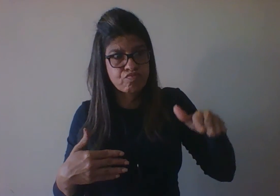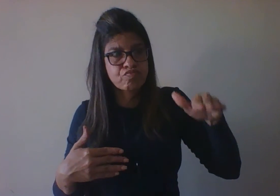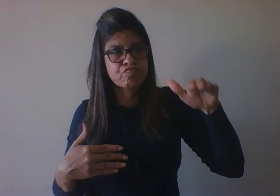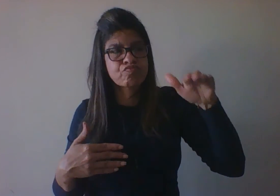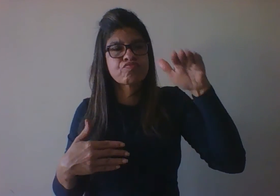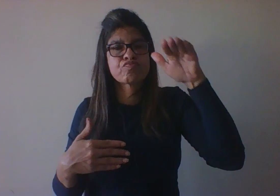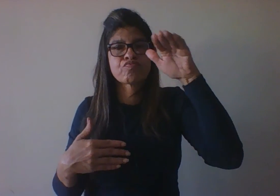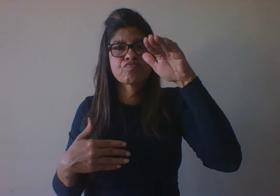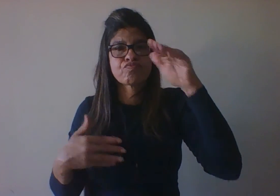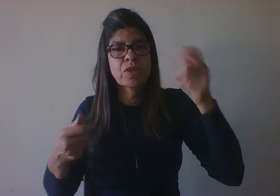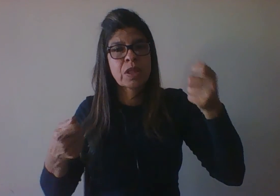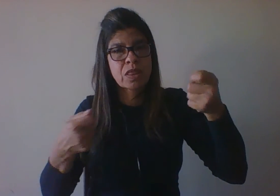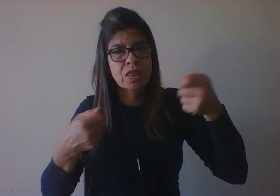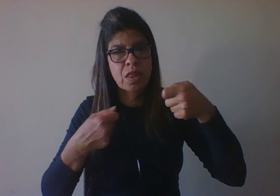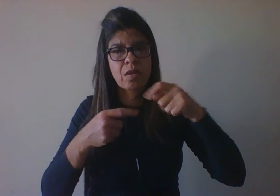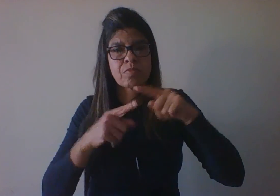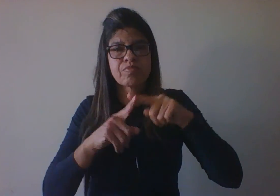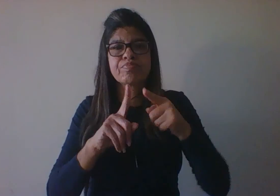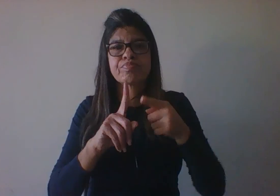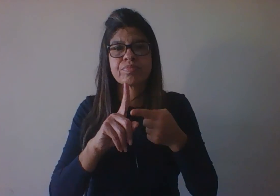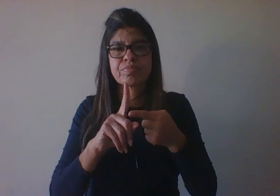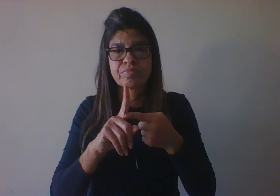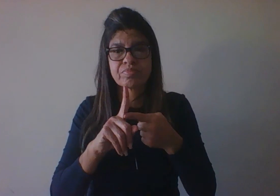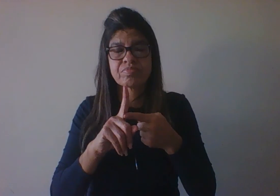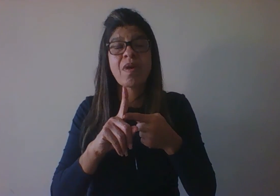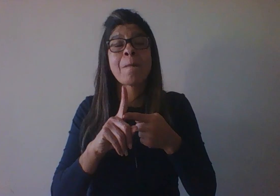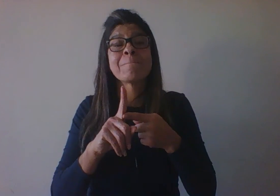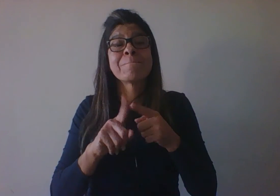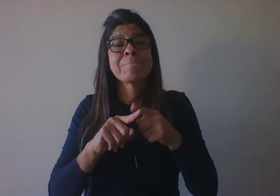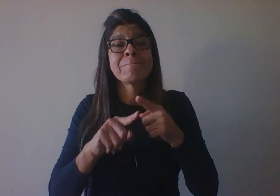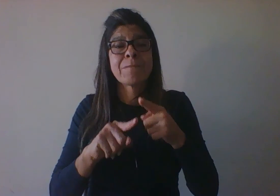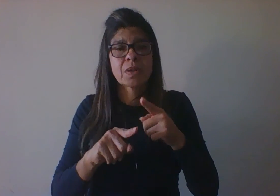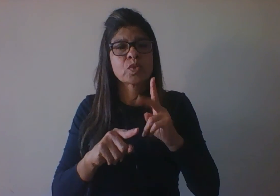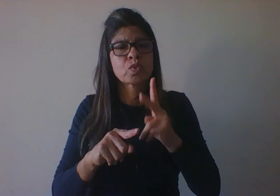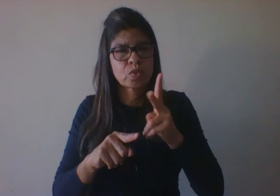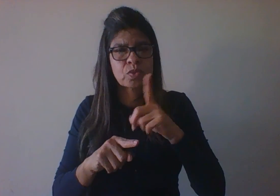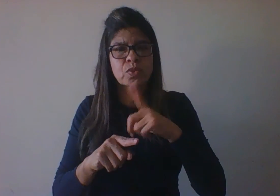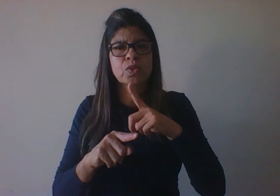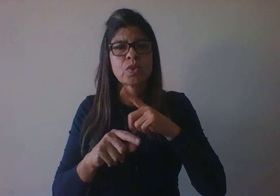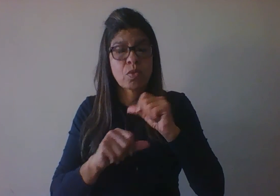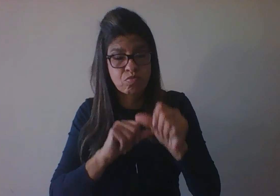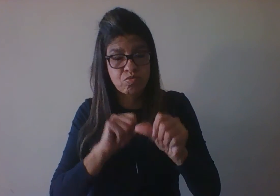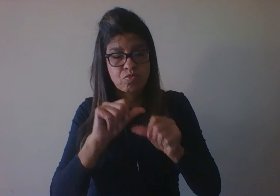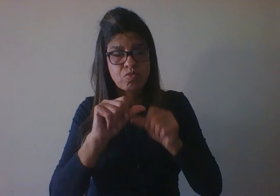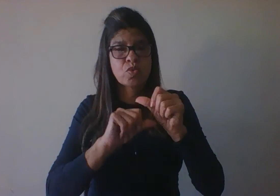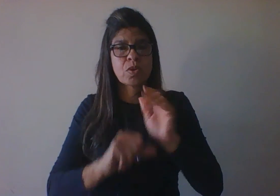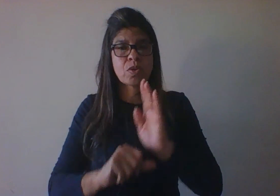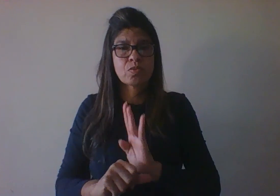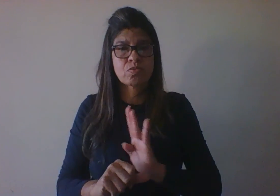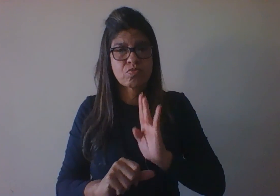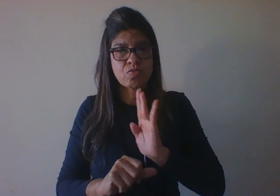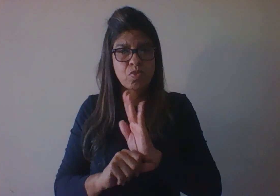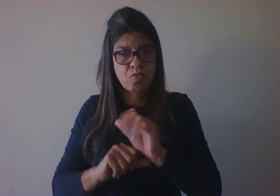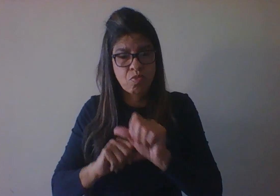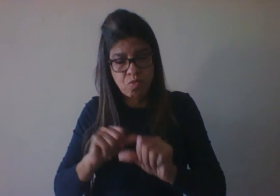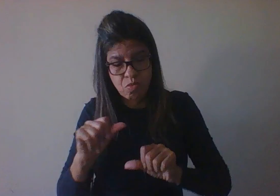daí, ainda existem mudanças biológicas, elas vão continuar acontecendo, mas elas são menos marcantes do que se